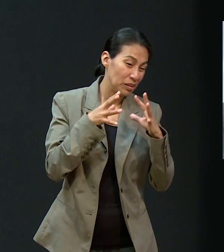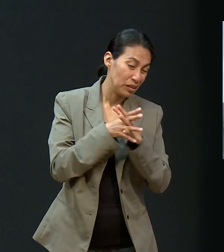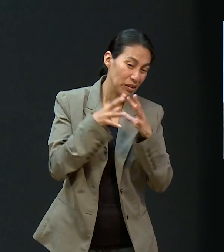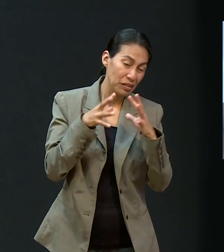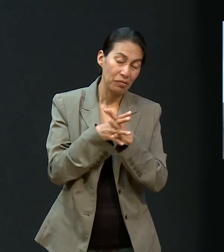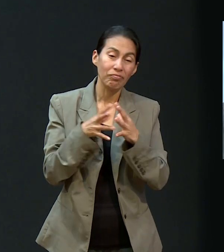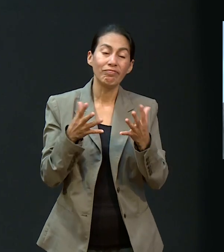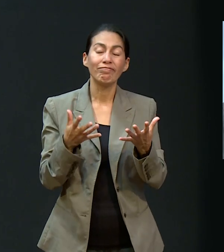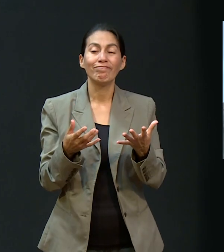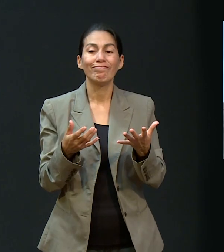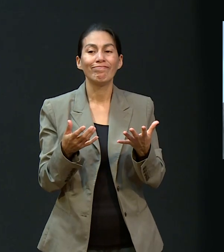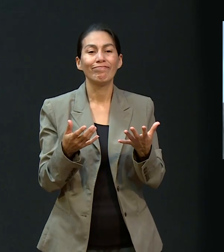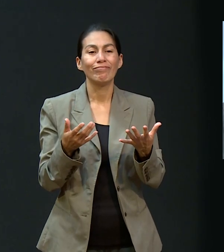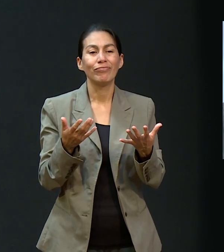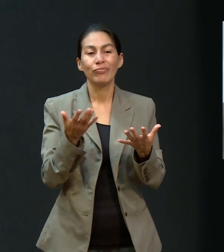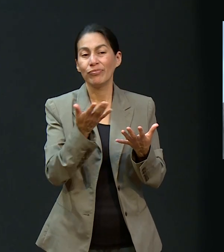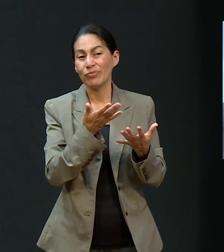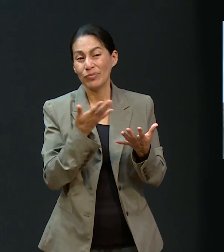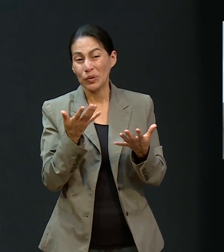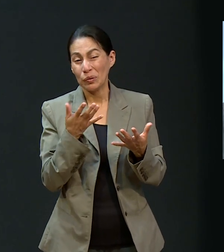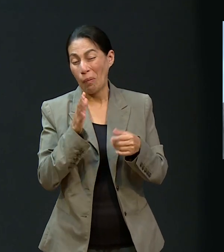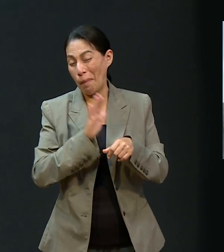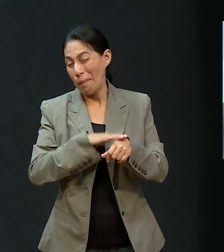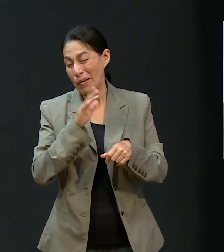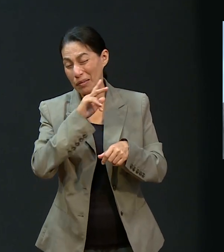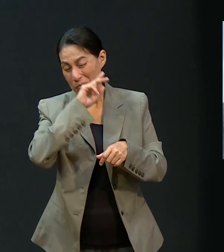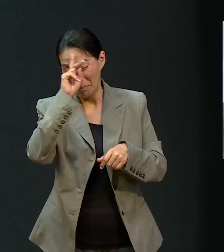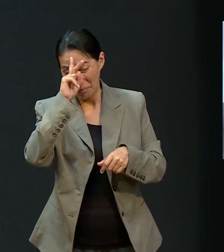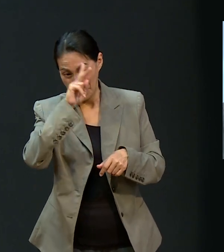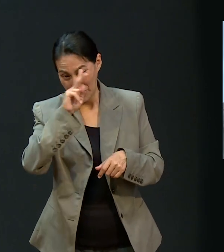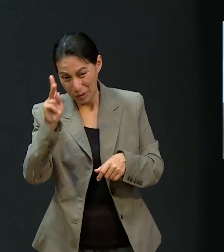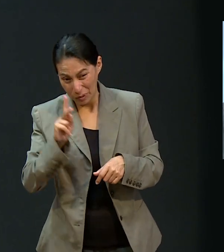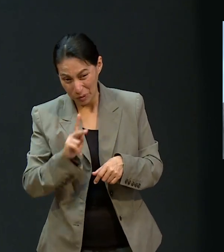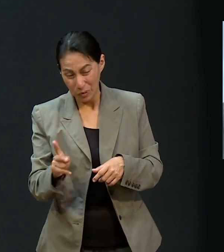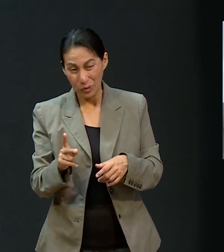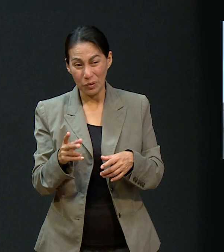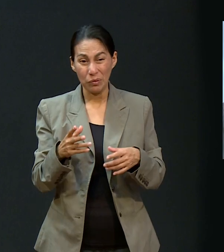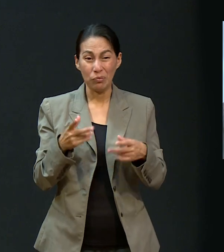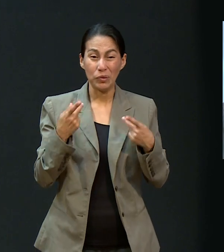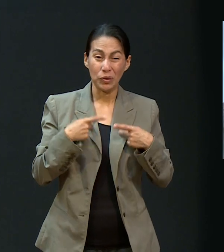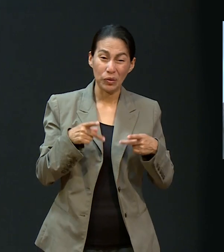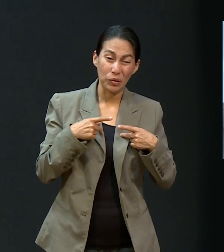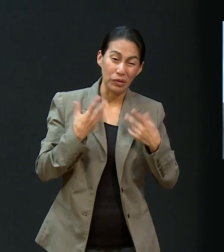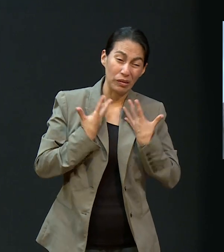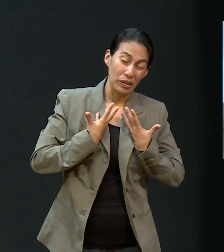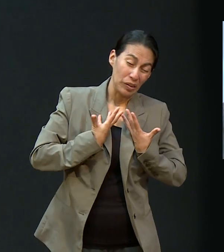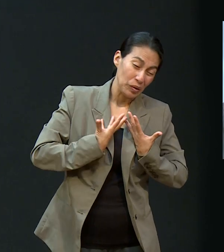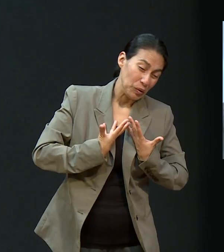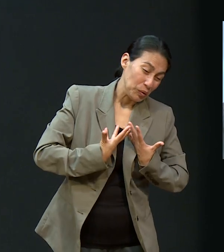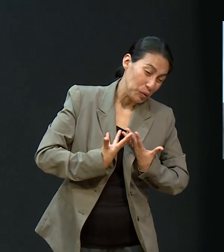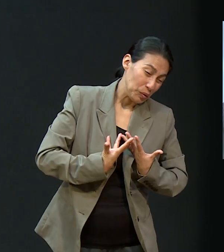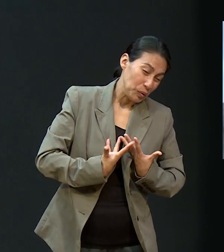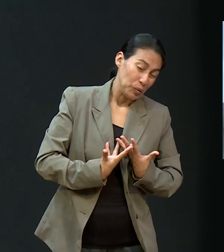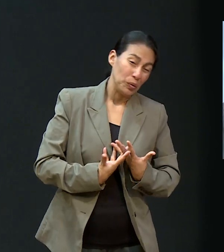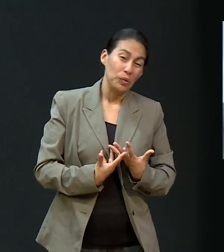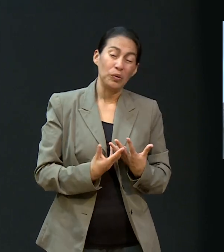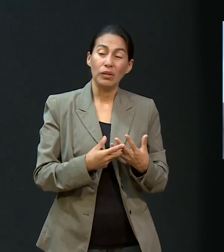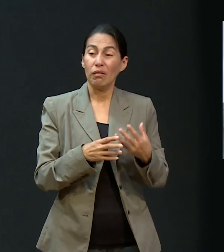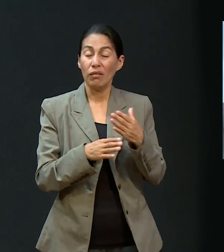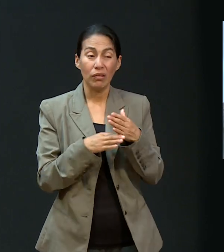y aún se desarrollarán con mayor fuerza. Hay angustia por ciertas manifestaciones